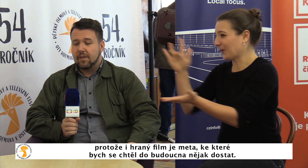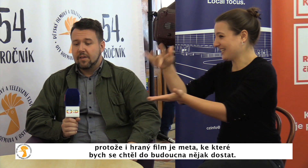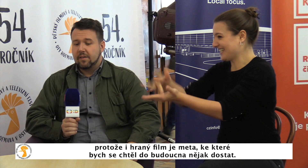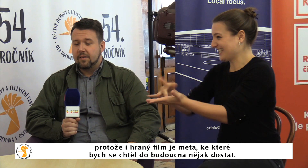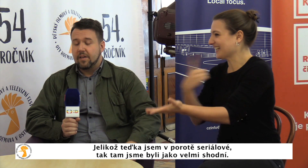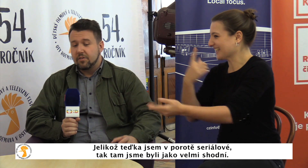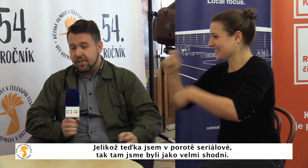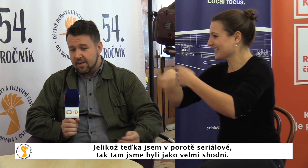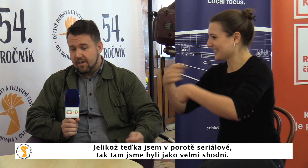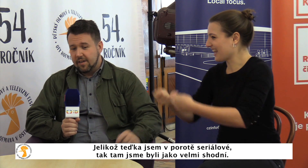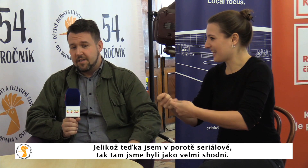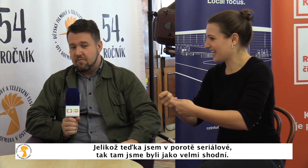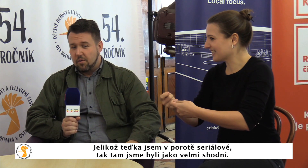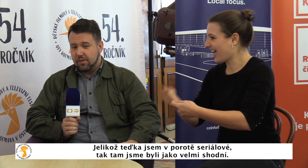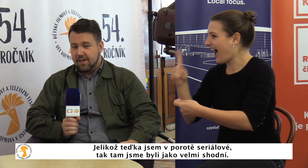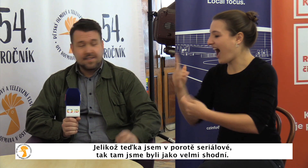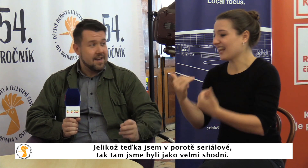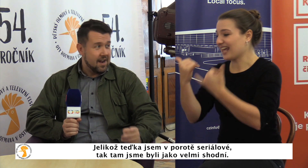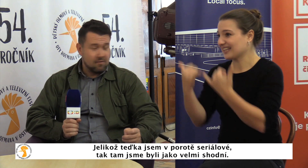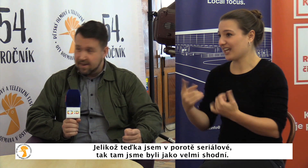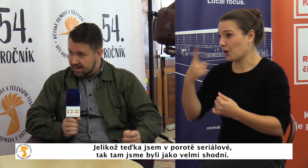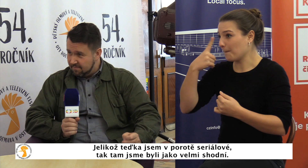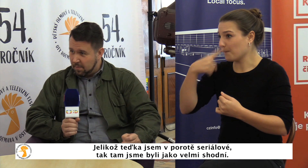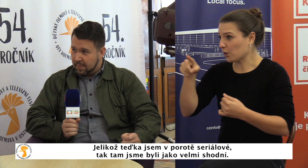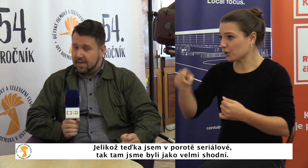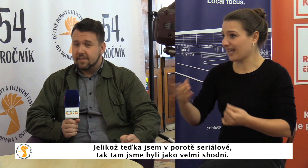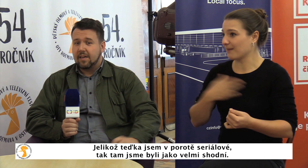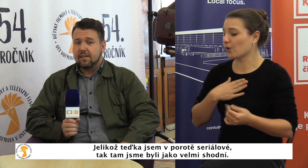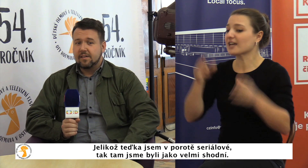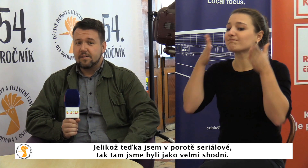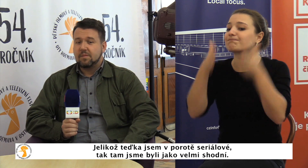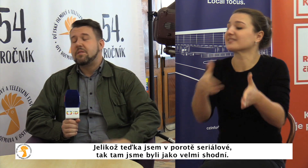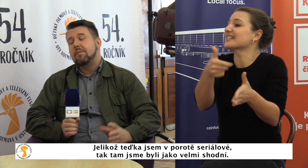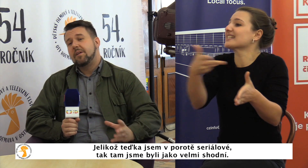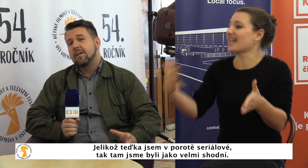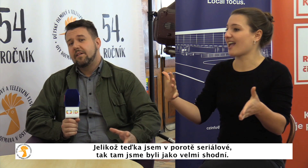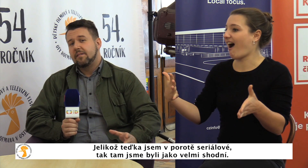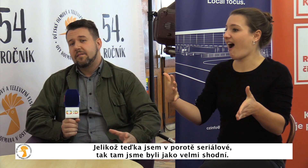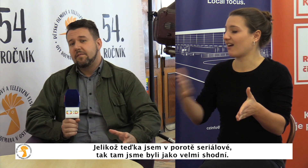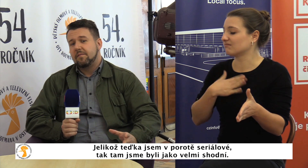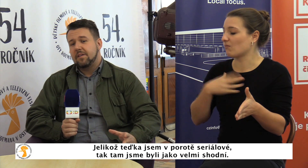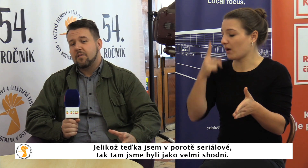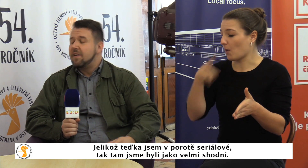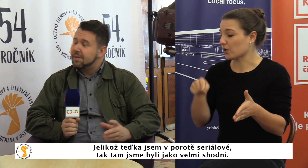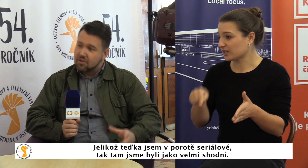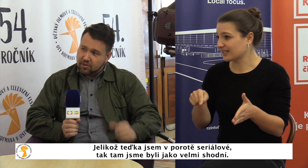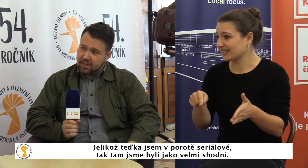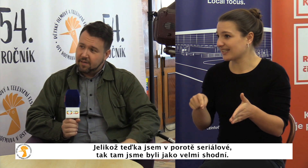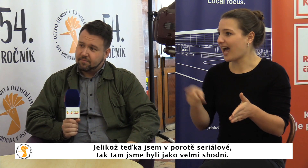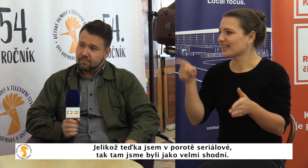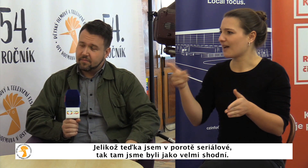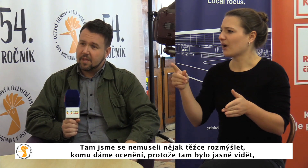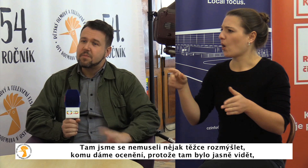jelikož teďka ale jsem v porotě seriálové, tak tam jsme byli jako velmi